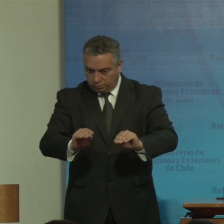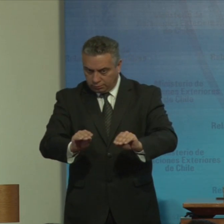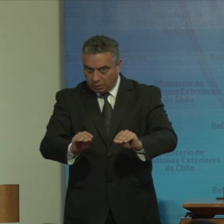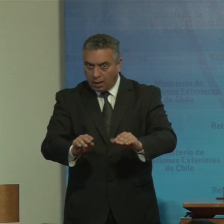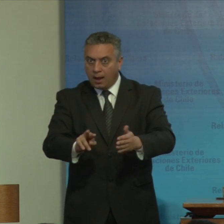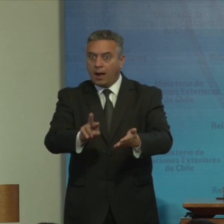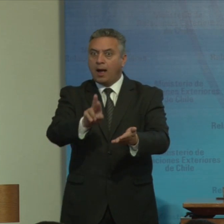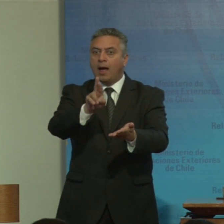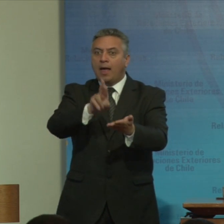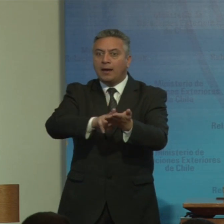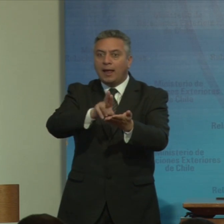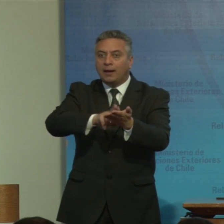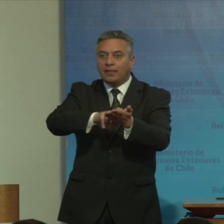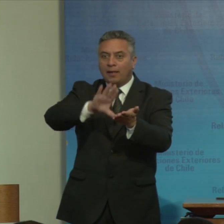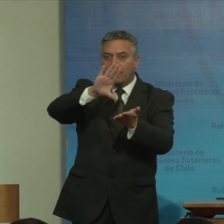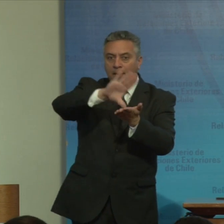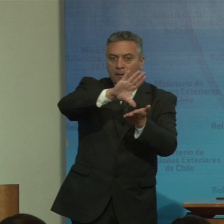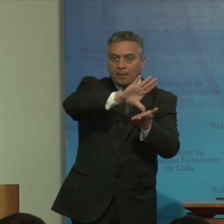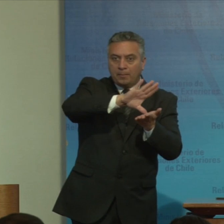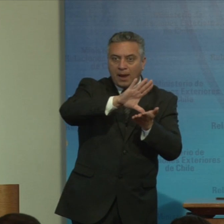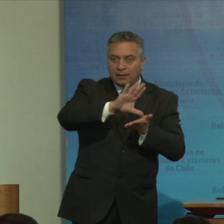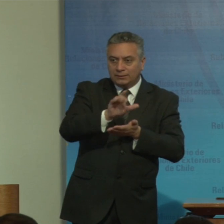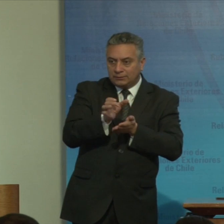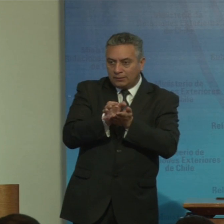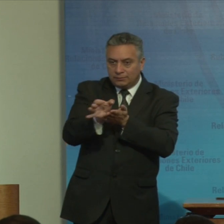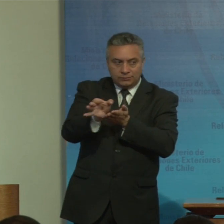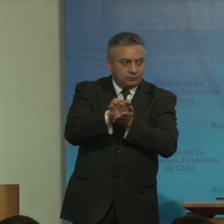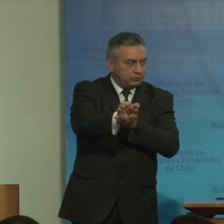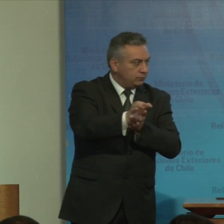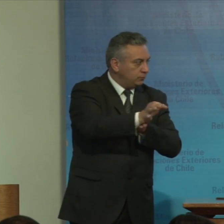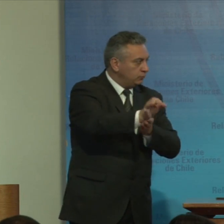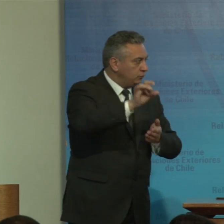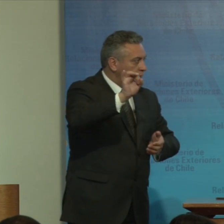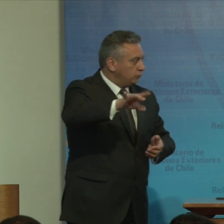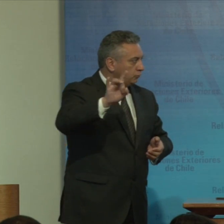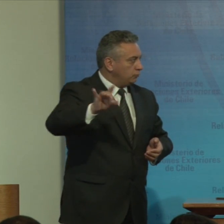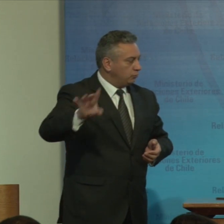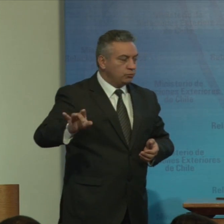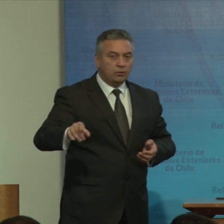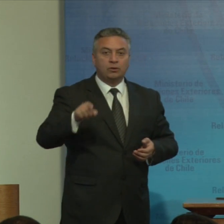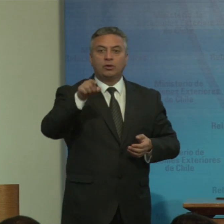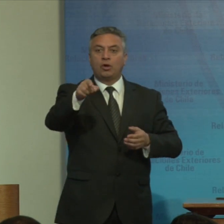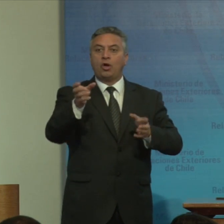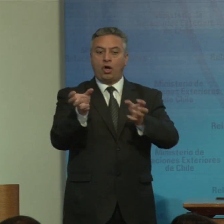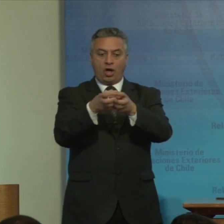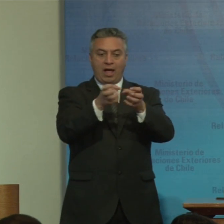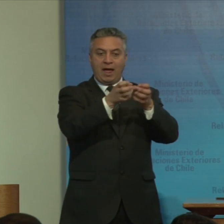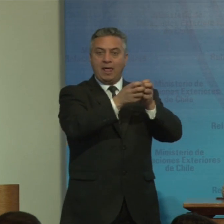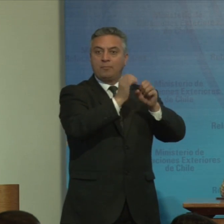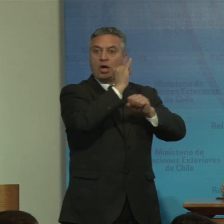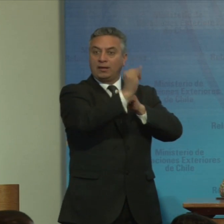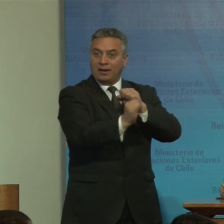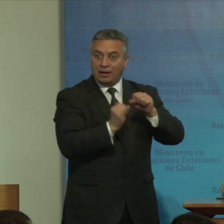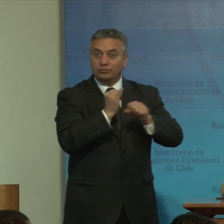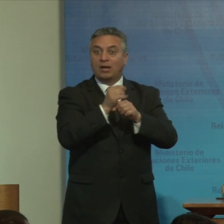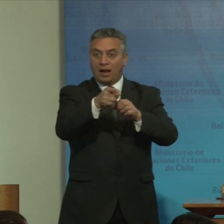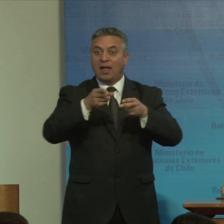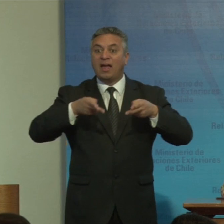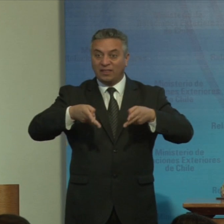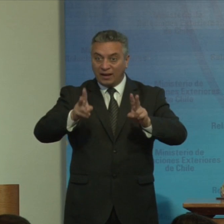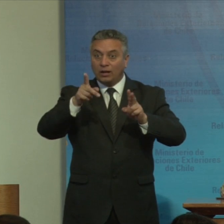realidades nacionales y locales los mecanismos internacionales derechos humanos han sido